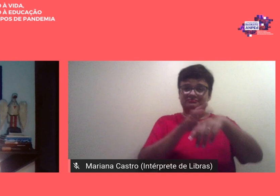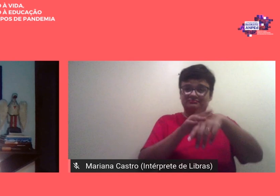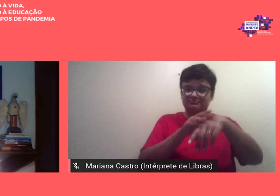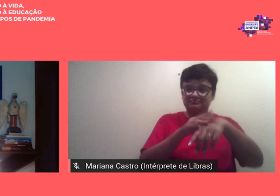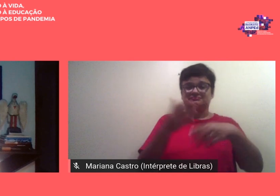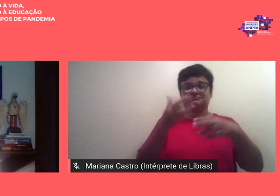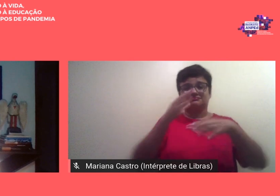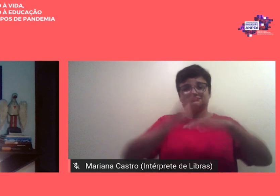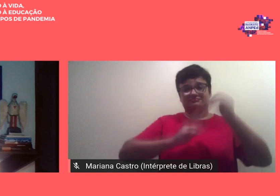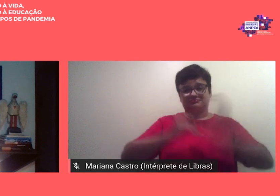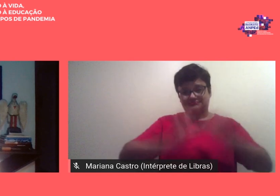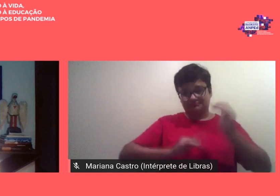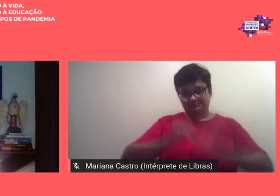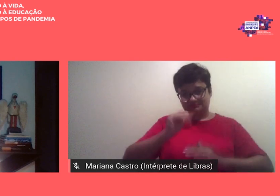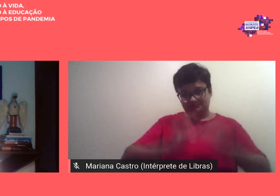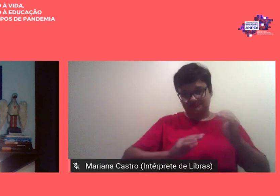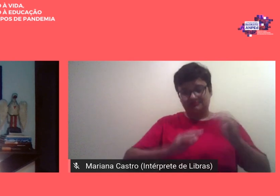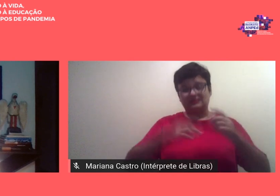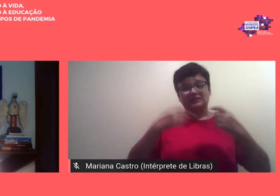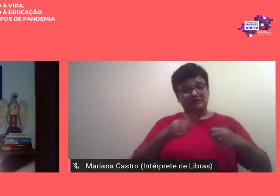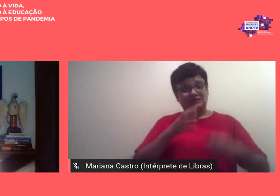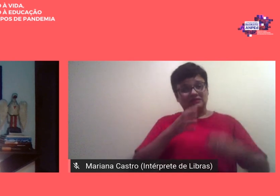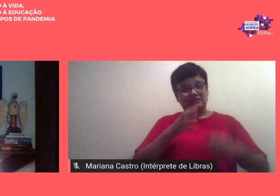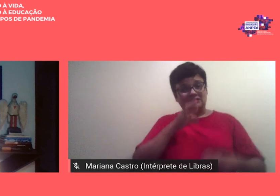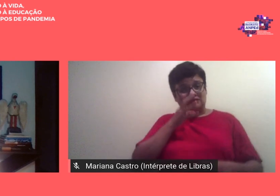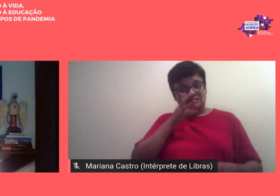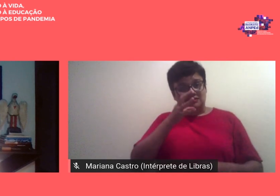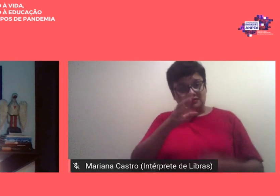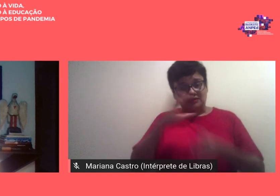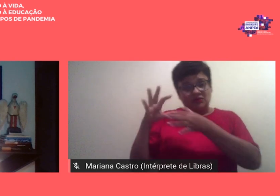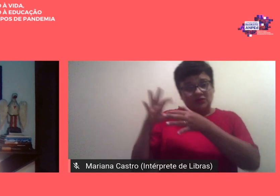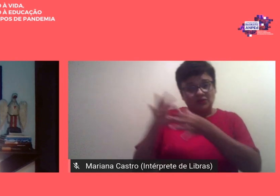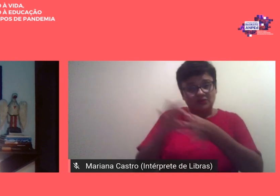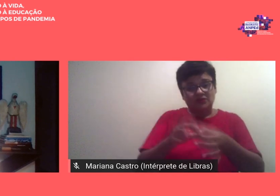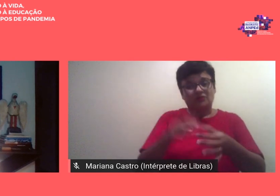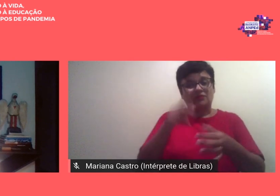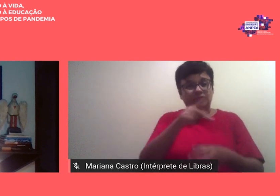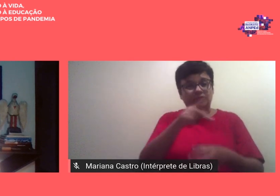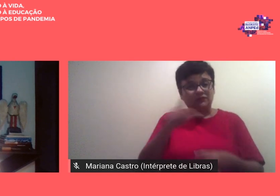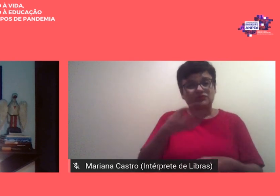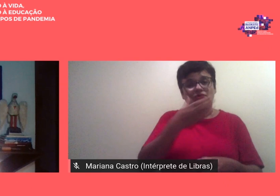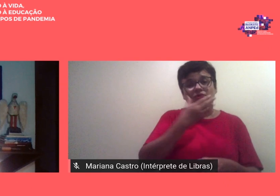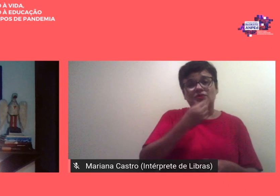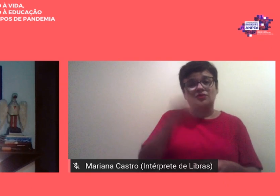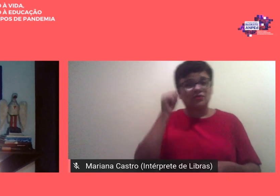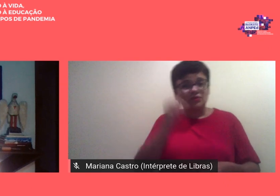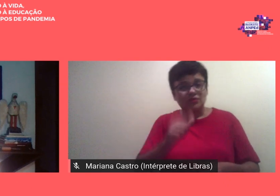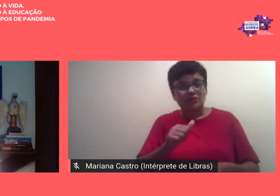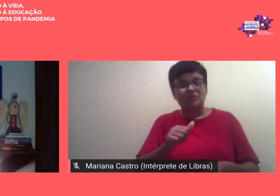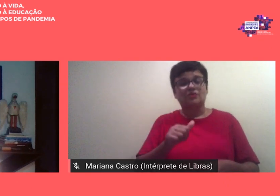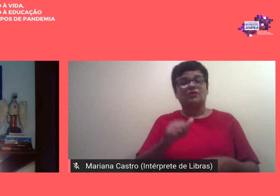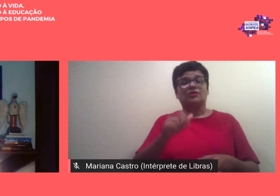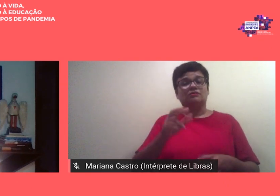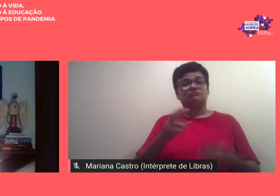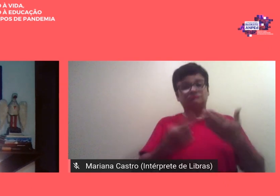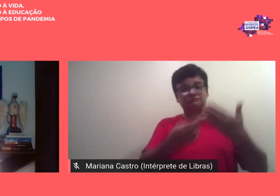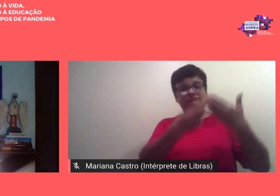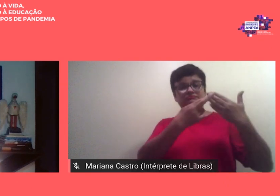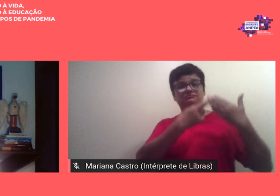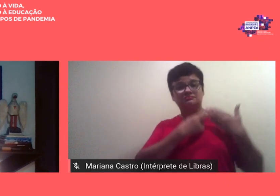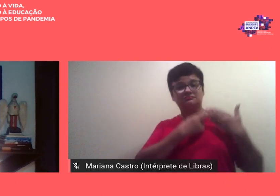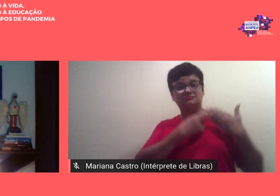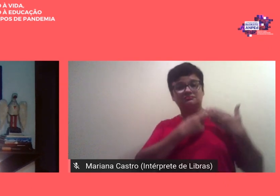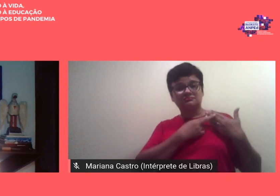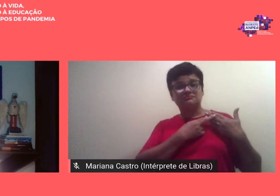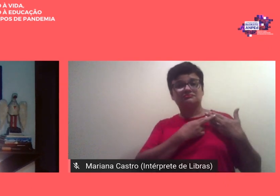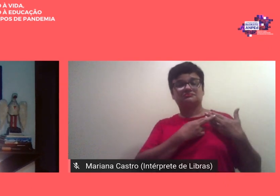há que se denunciar ainda que nesse contexto professoras e professores se tornaram responsáveis por garantir